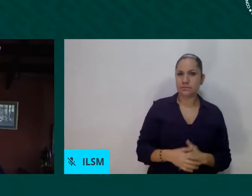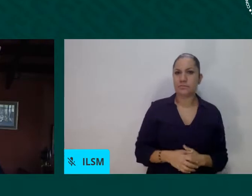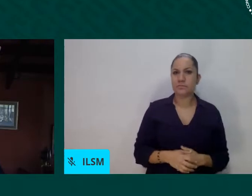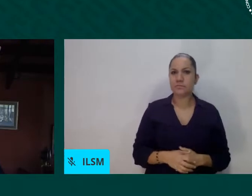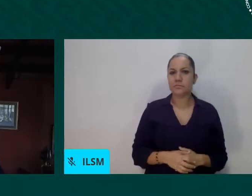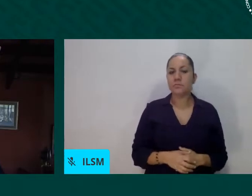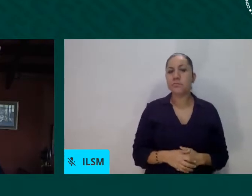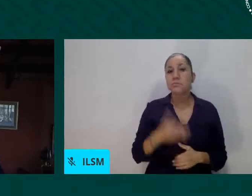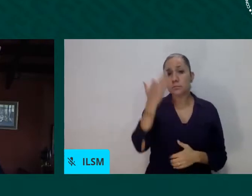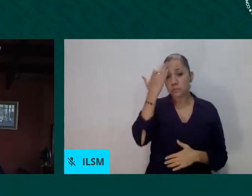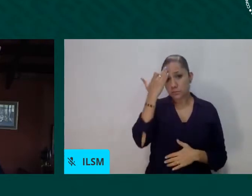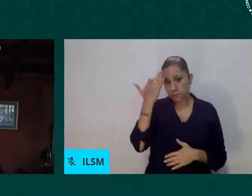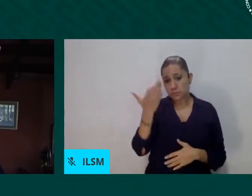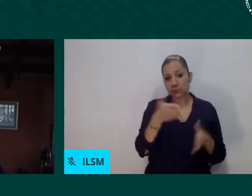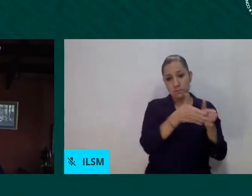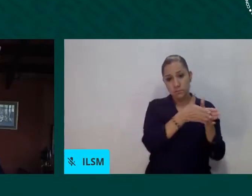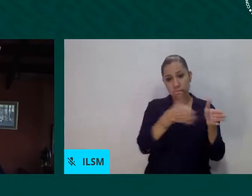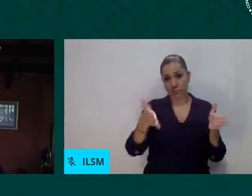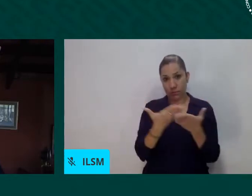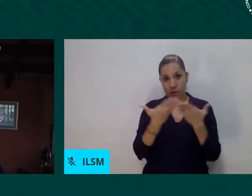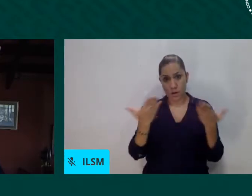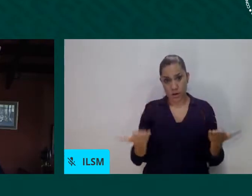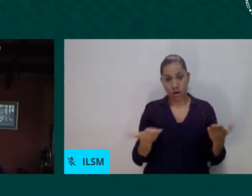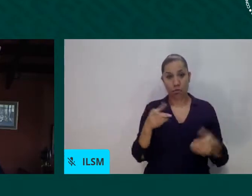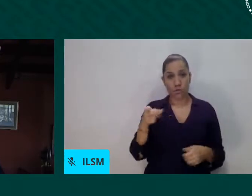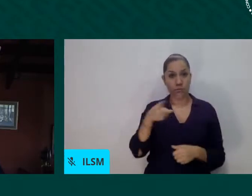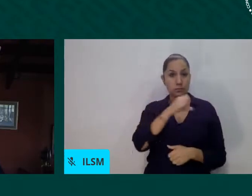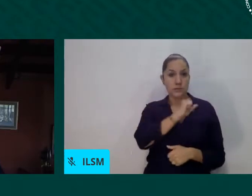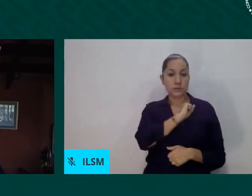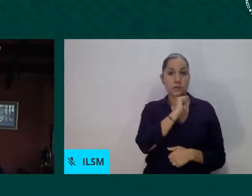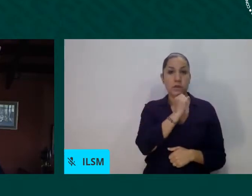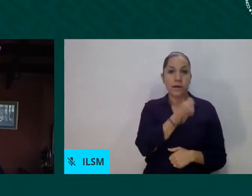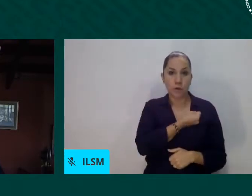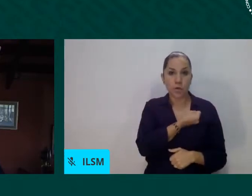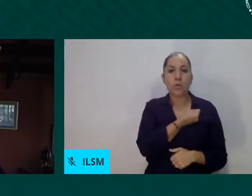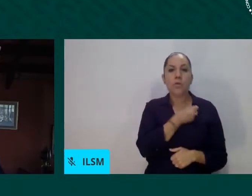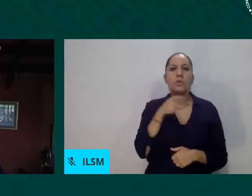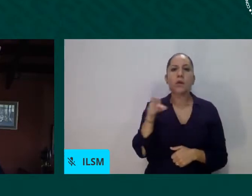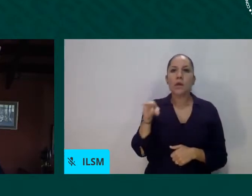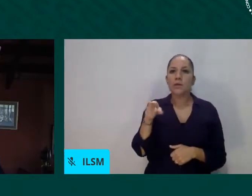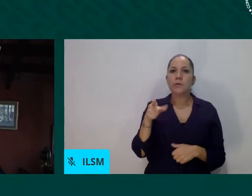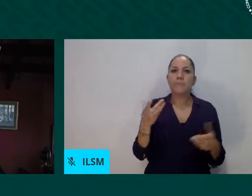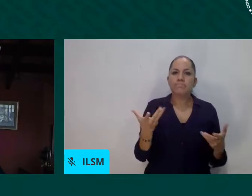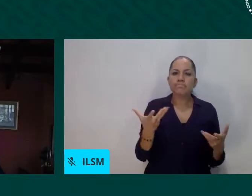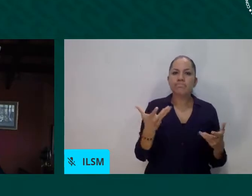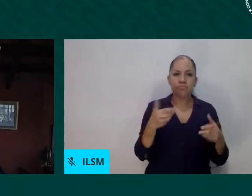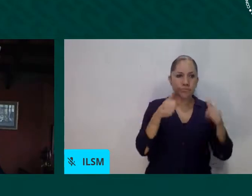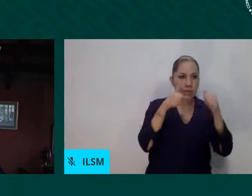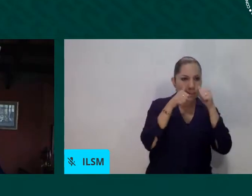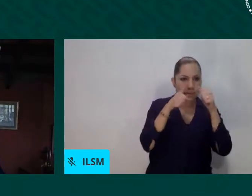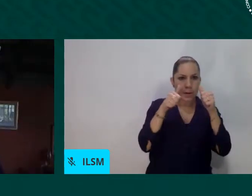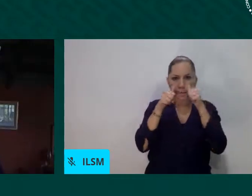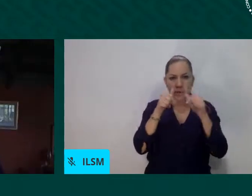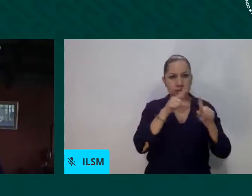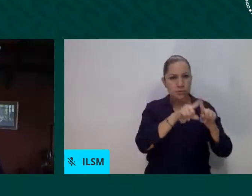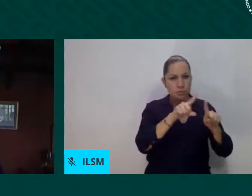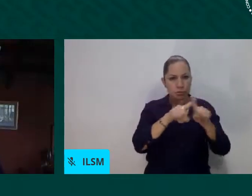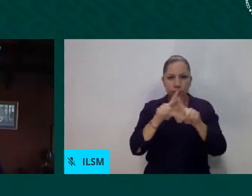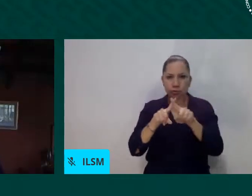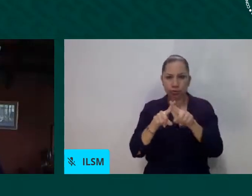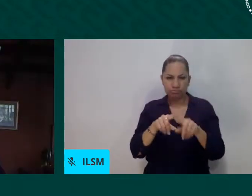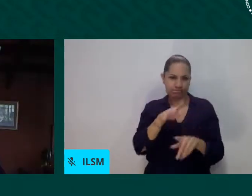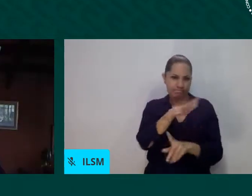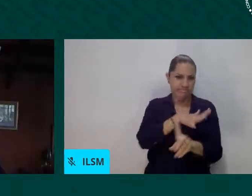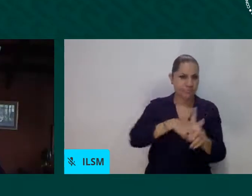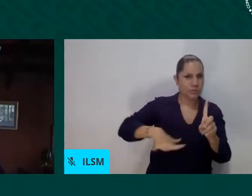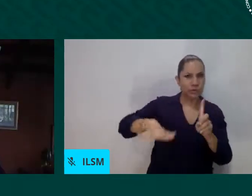todos, pero con igual medida que el punto anterior, con mayor énfasis, atacó